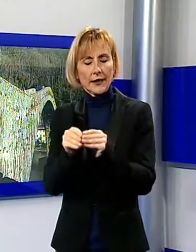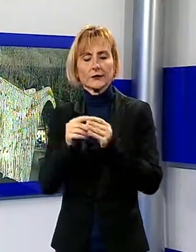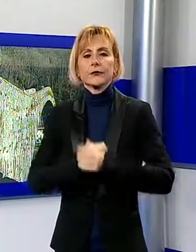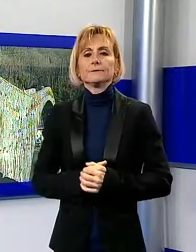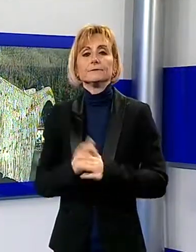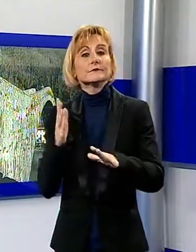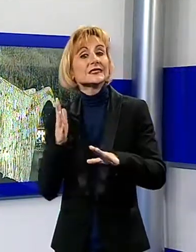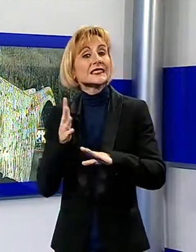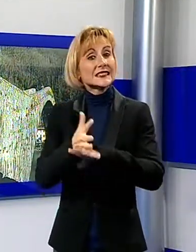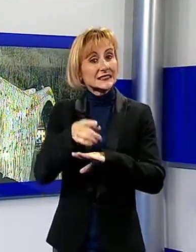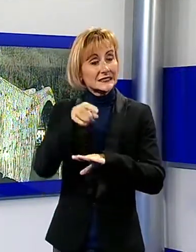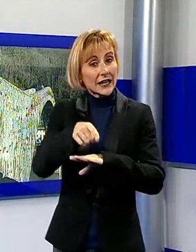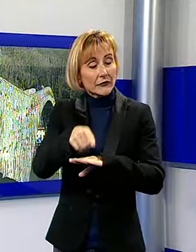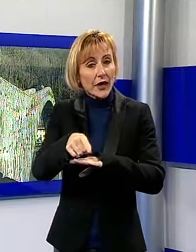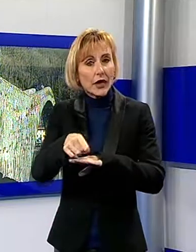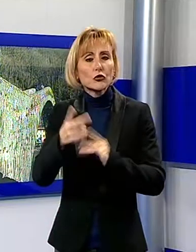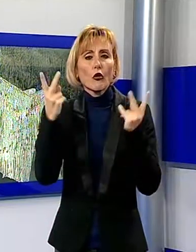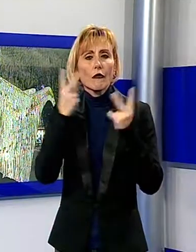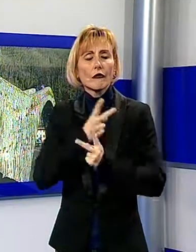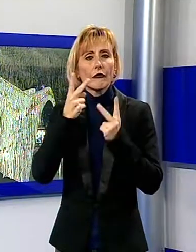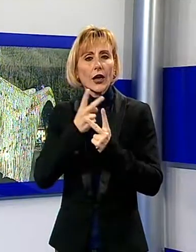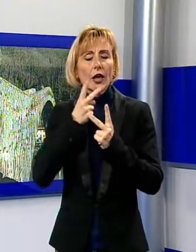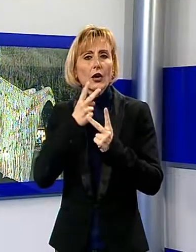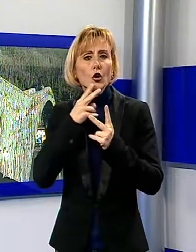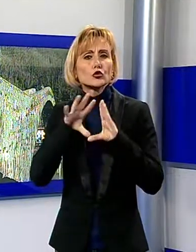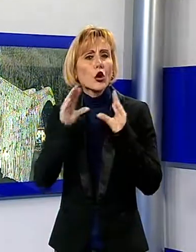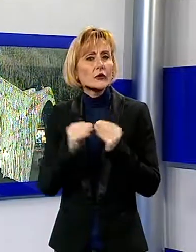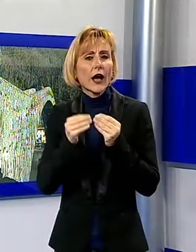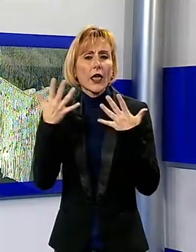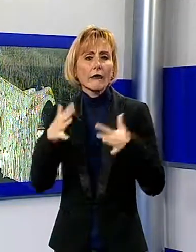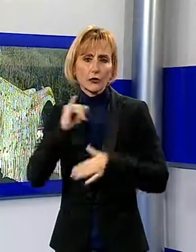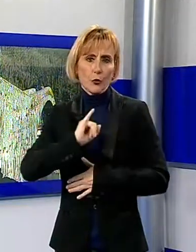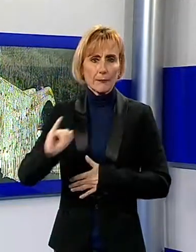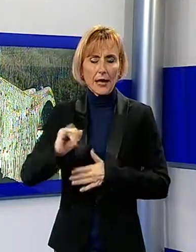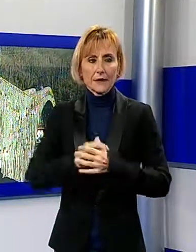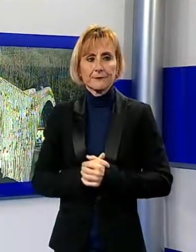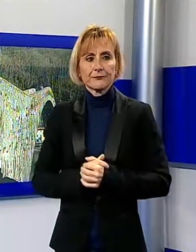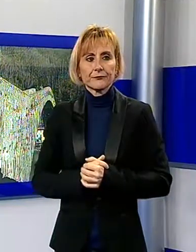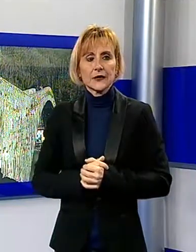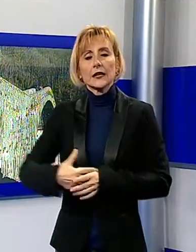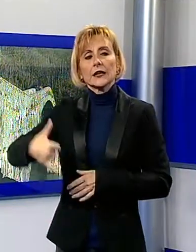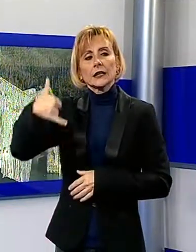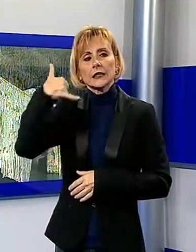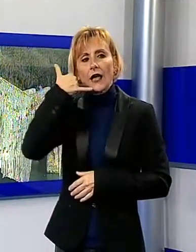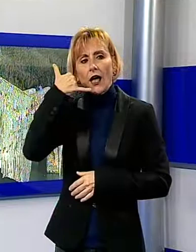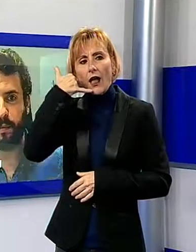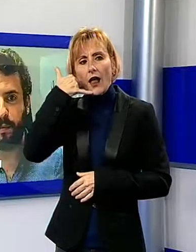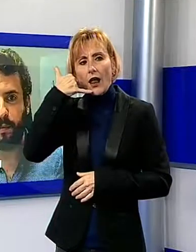edificazione, non è mai stato effettuato in maniera totale. Il finanziamento del Cipe dà questa opportunità